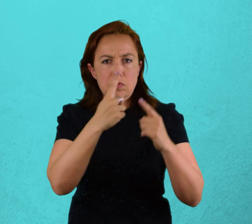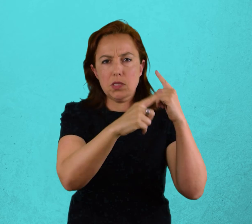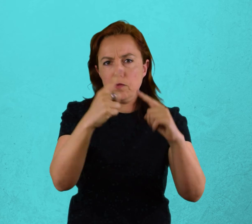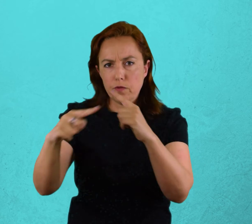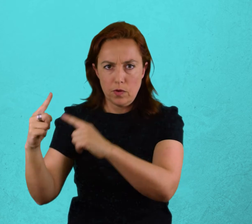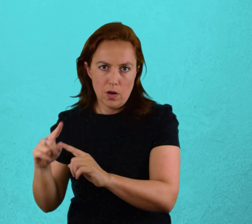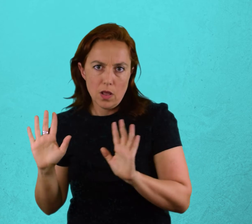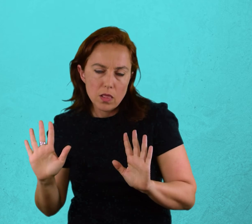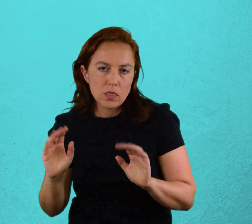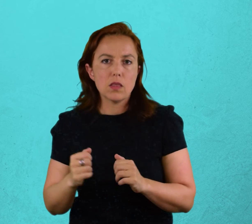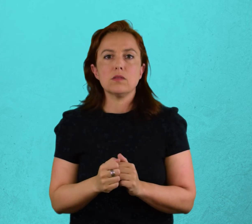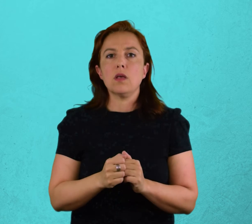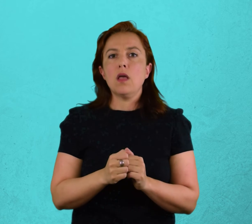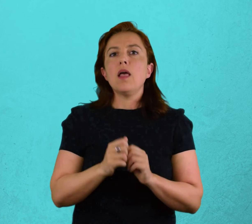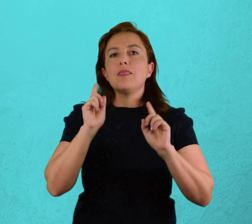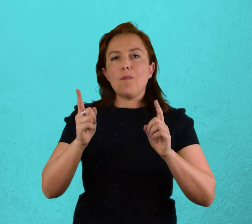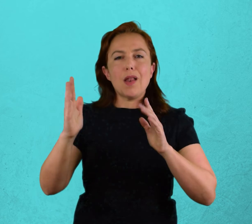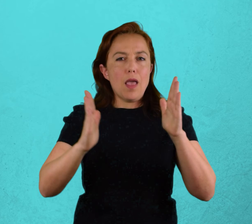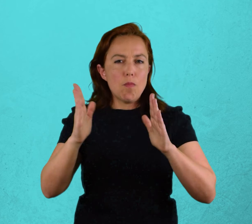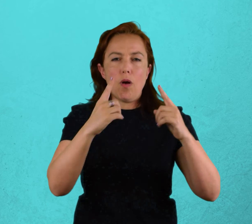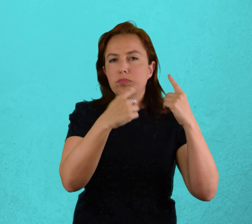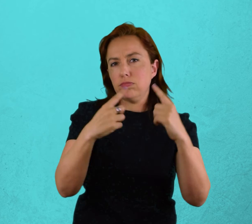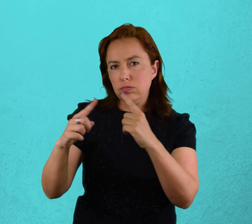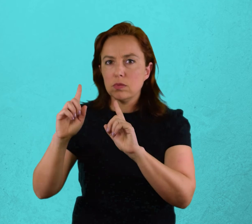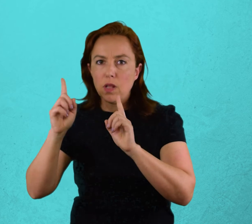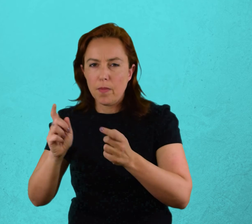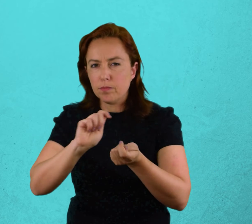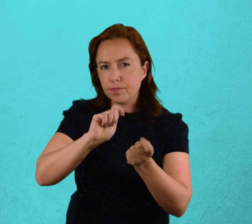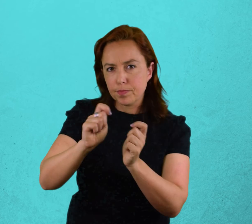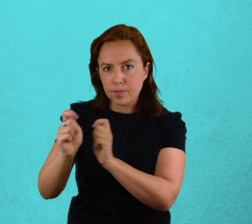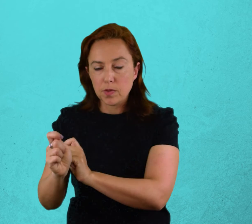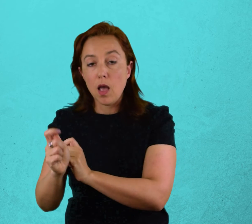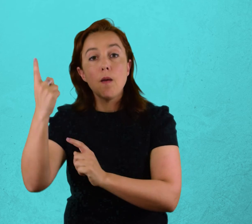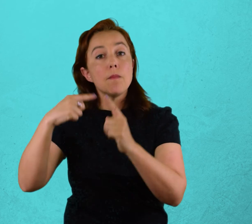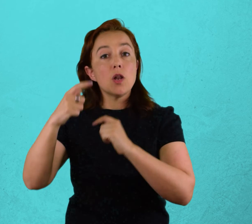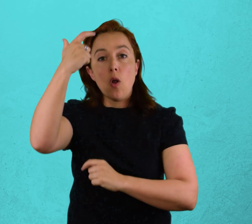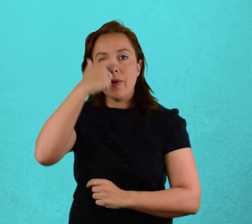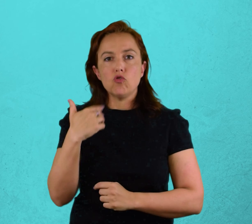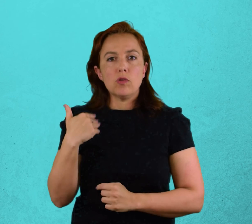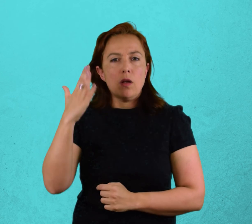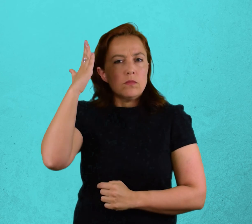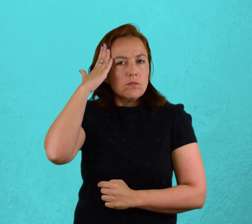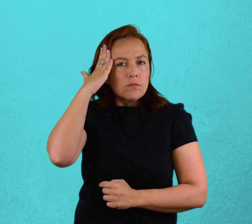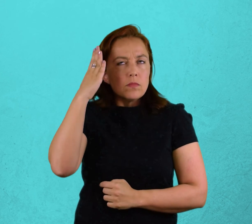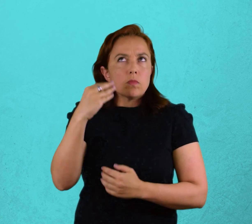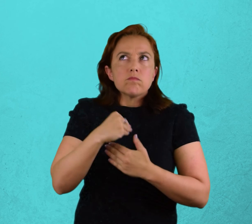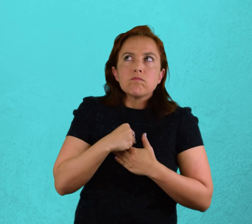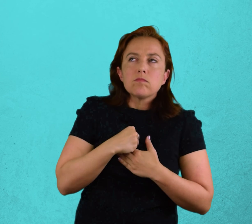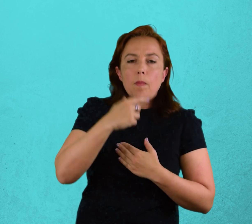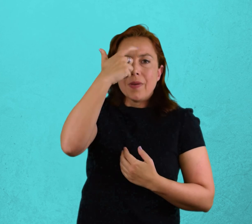variar a lo largo del tiempo e influyen en los comportamientos y maneras de pensar de sus seguidores.